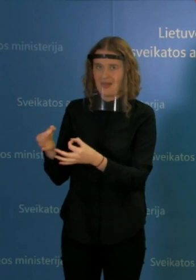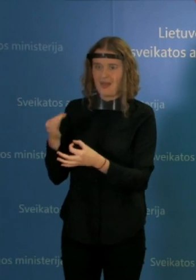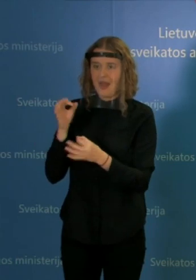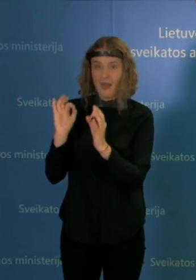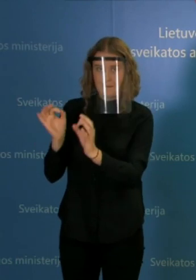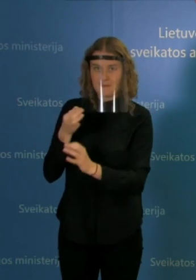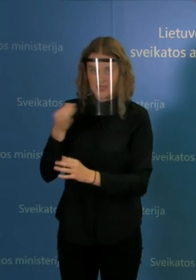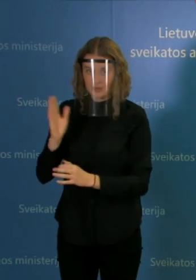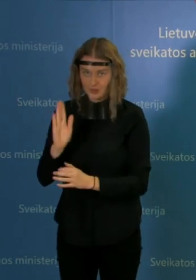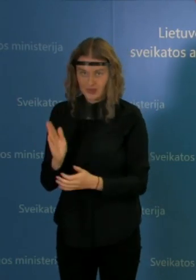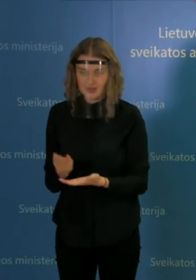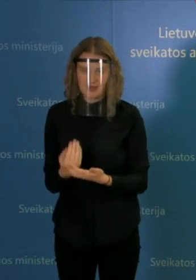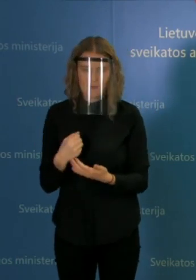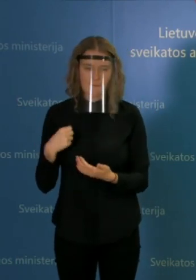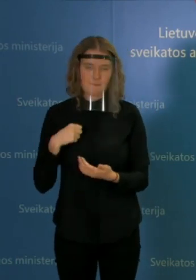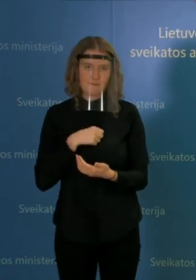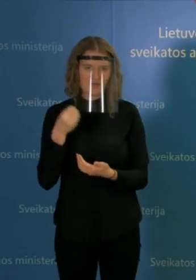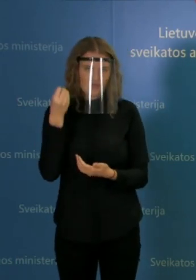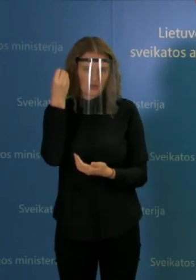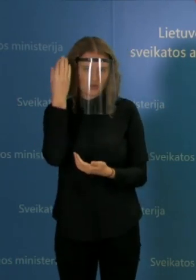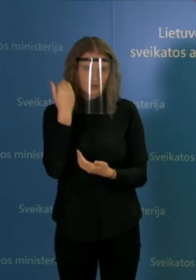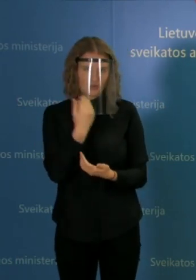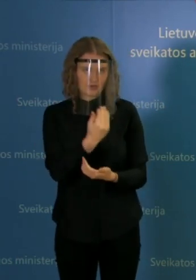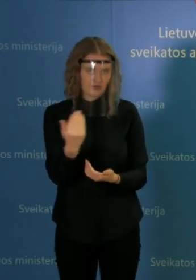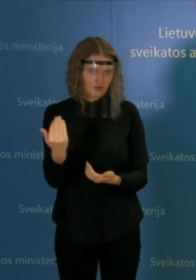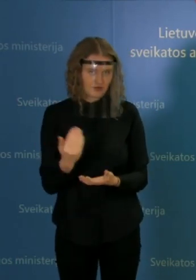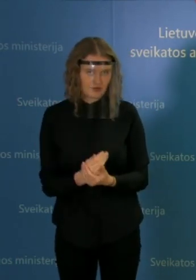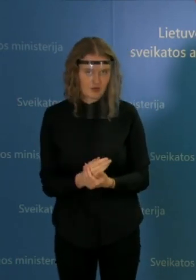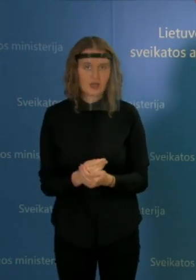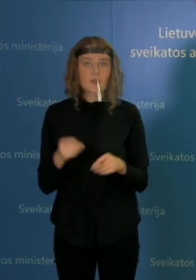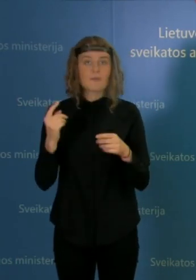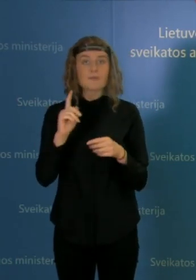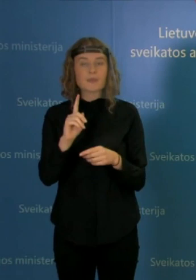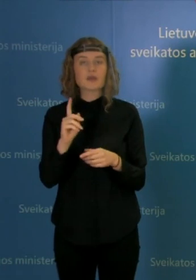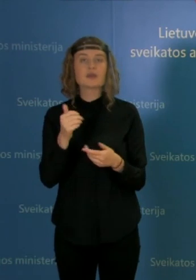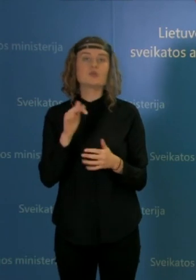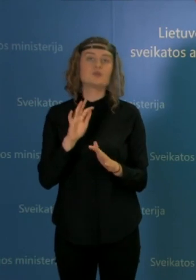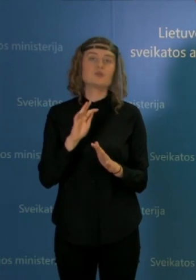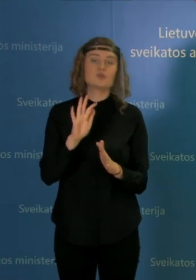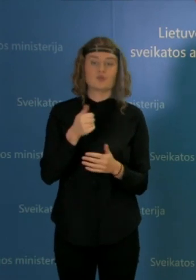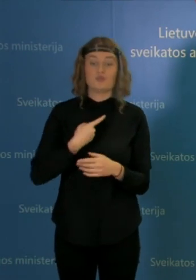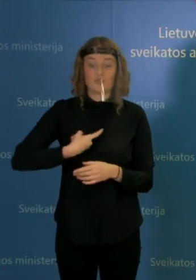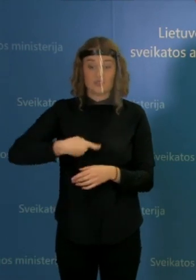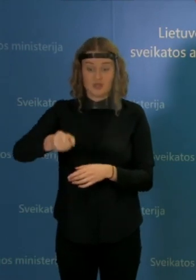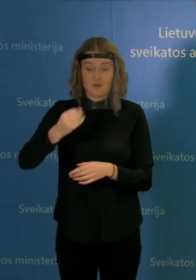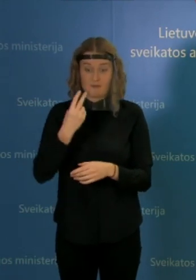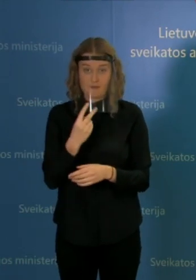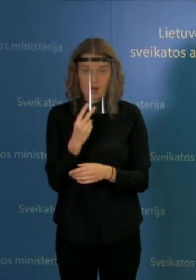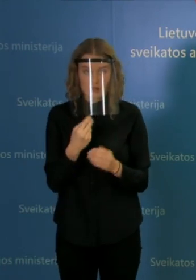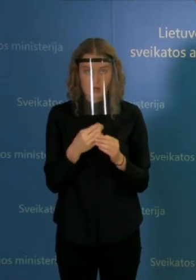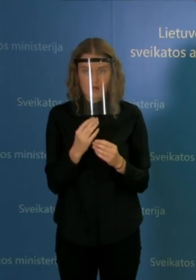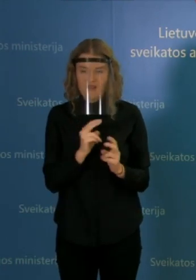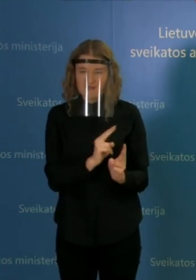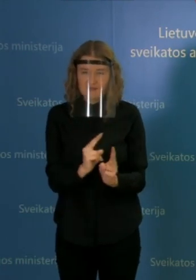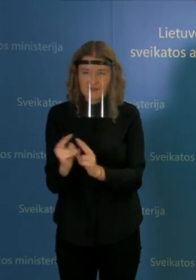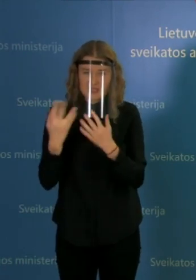samoningumą klausimas, bet tikrai, kaip ir sakiau, netmeščiau galimybės, kad jeigu šio savaitės skaičia ir toliau išliks